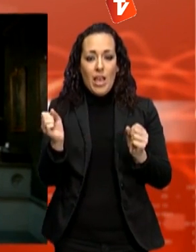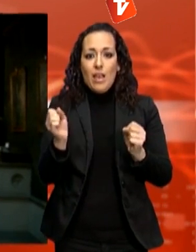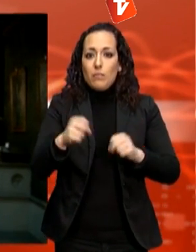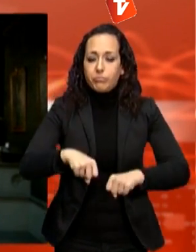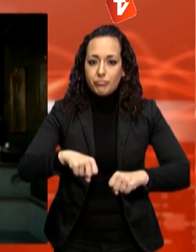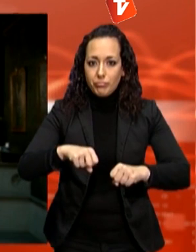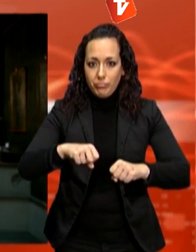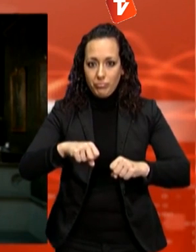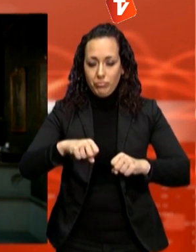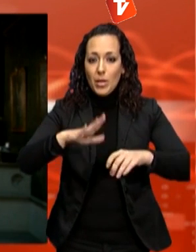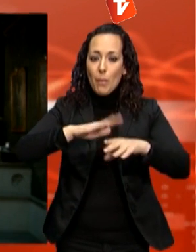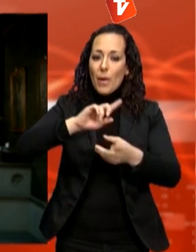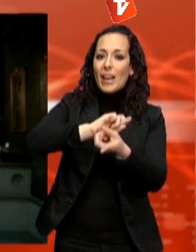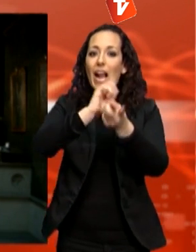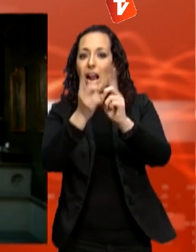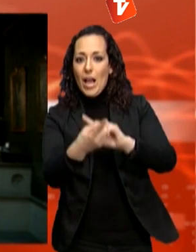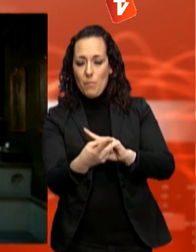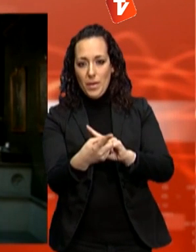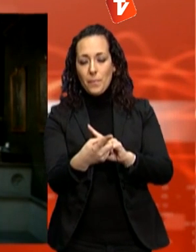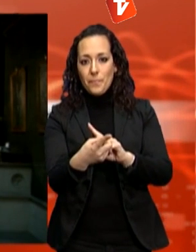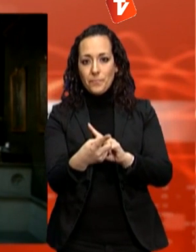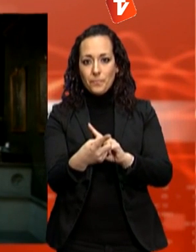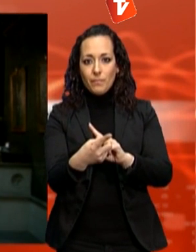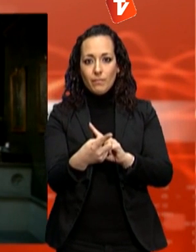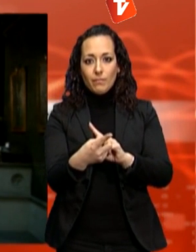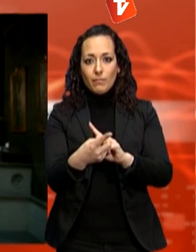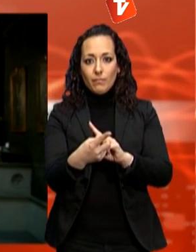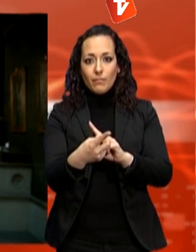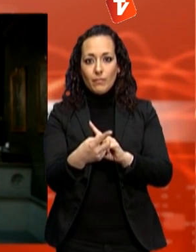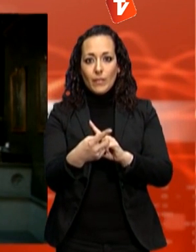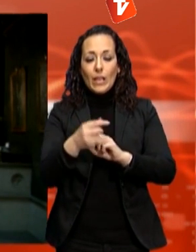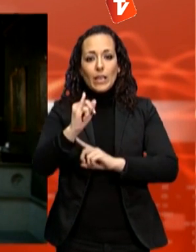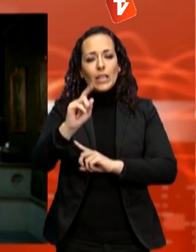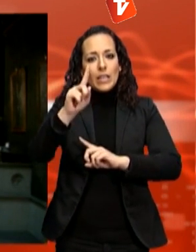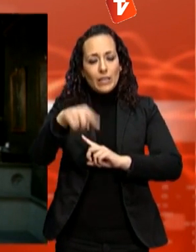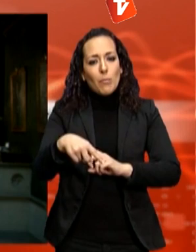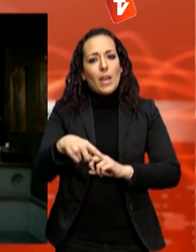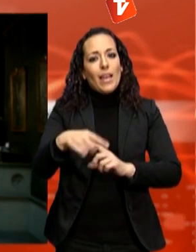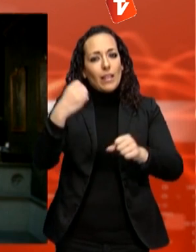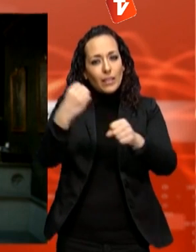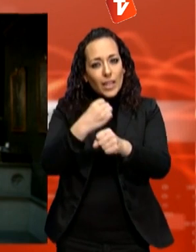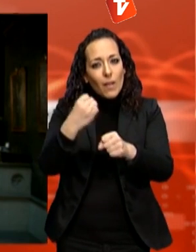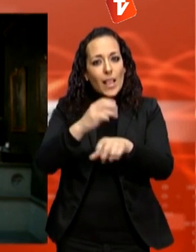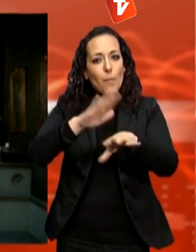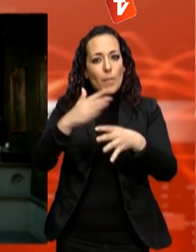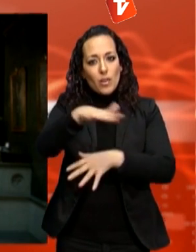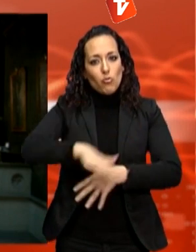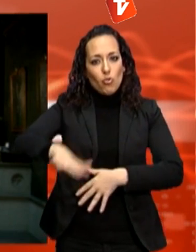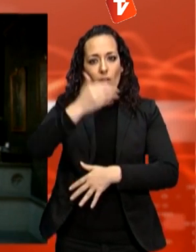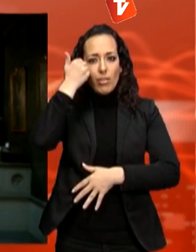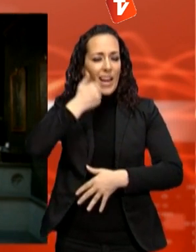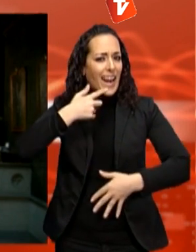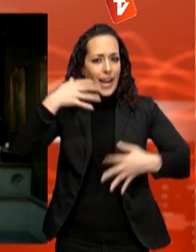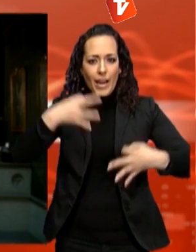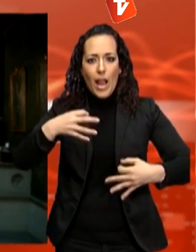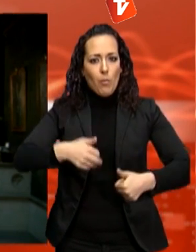canvi i per tant d'anar a treballar amb aquesta terrassa més real i que pugui